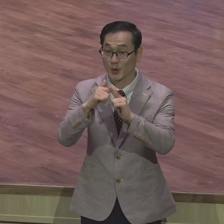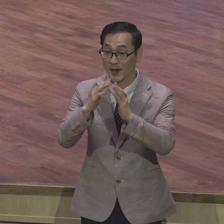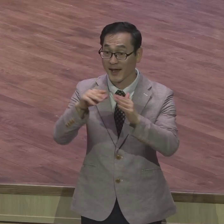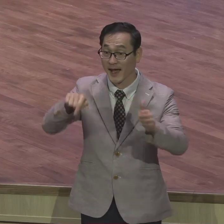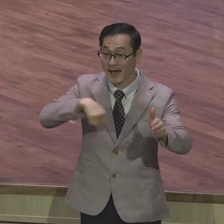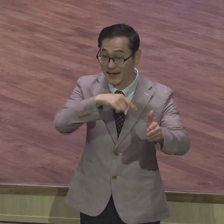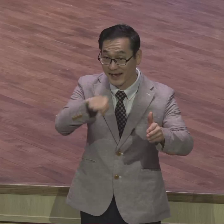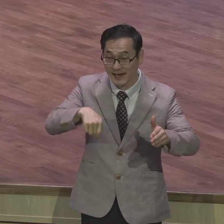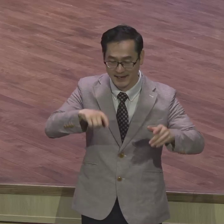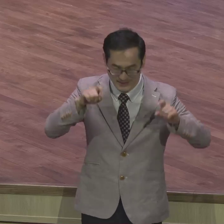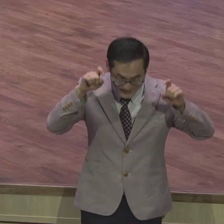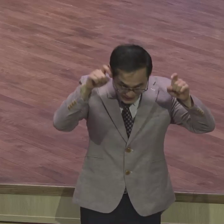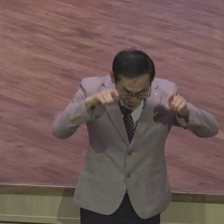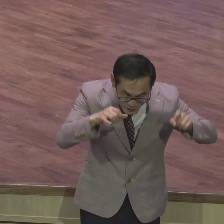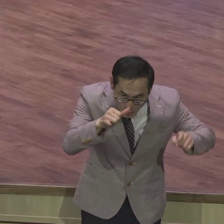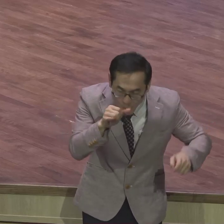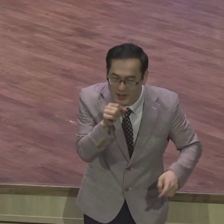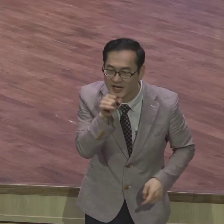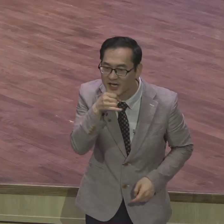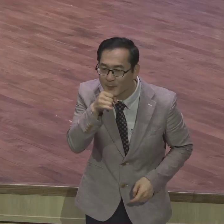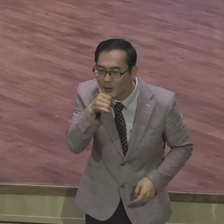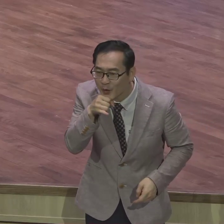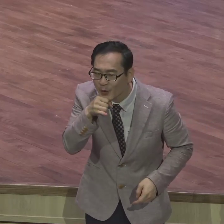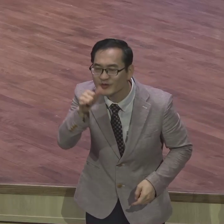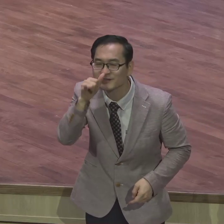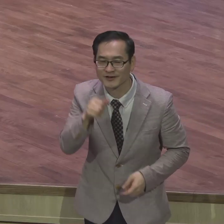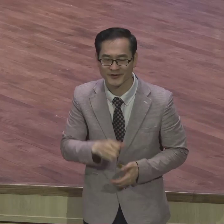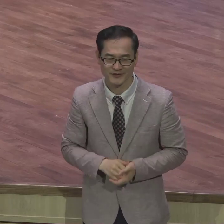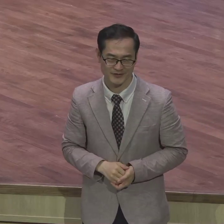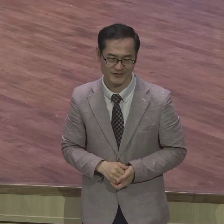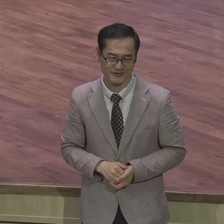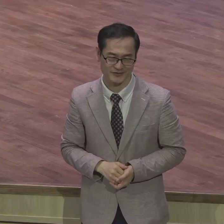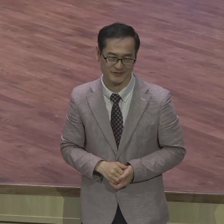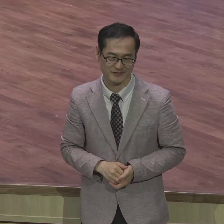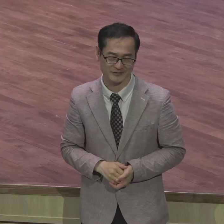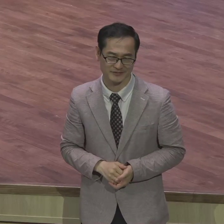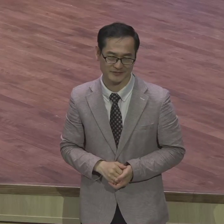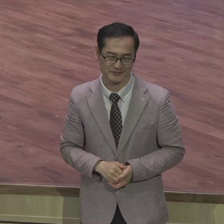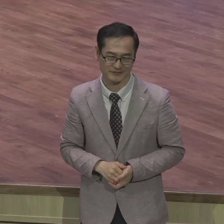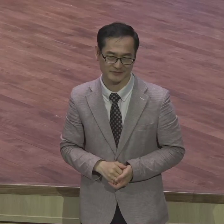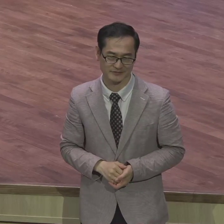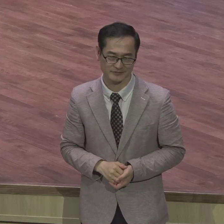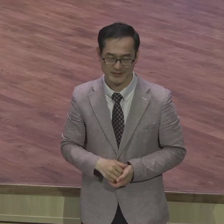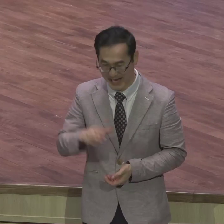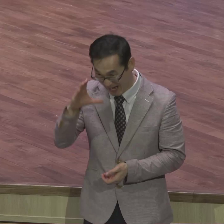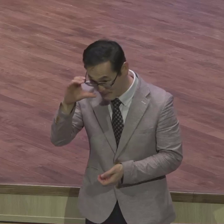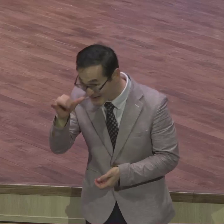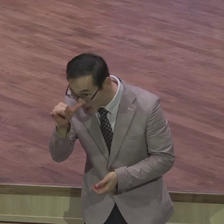있는가 하면 염소도 있어요 예수님 말씀이에요 알곡이 있는가 하면 가라지도 있어요